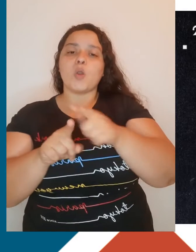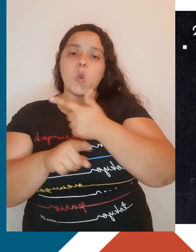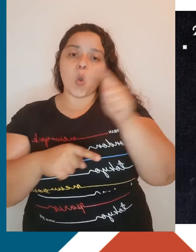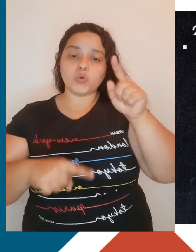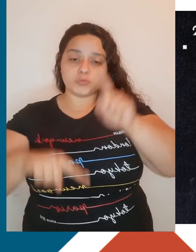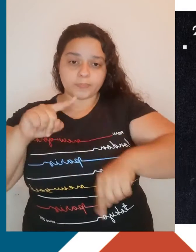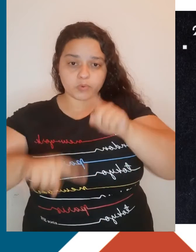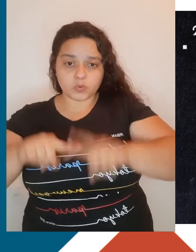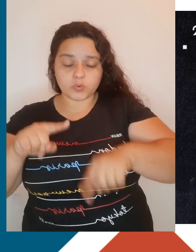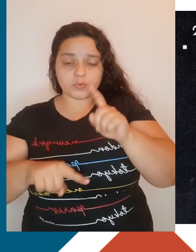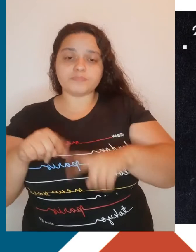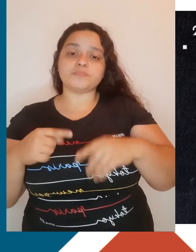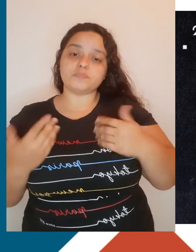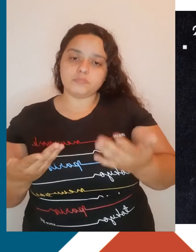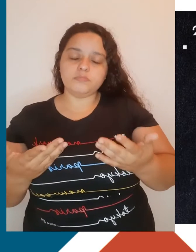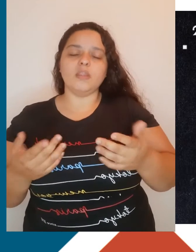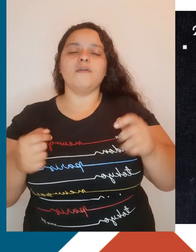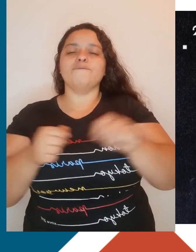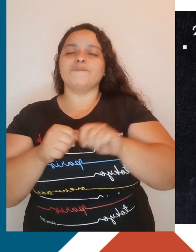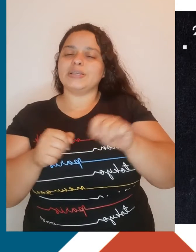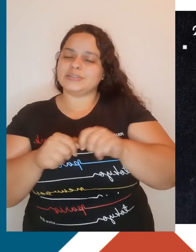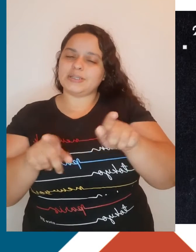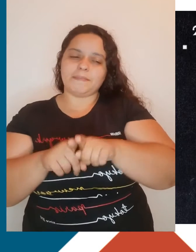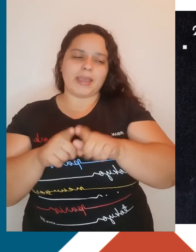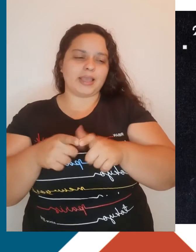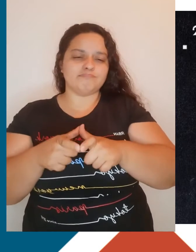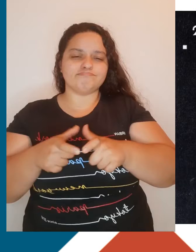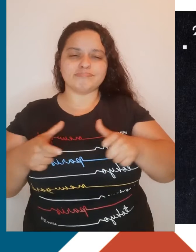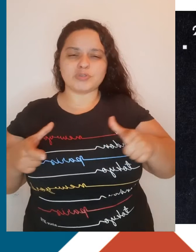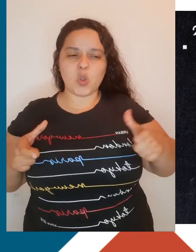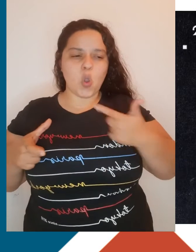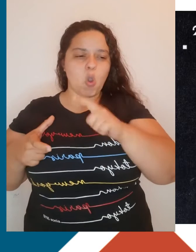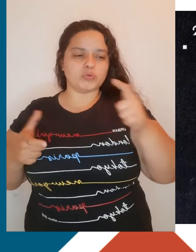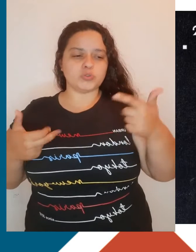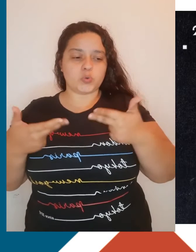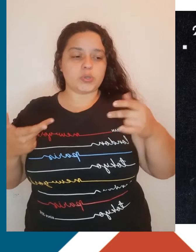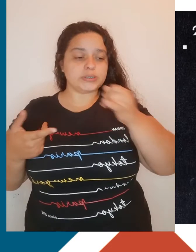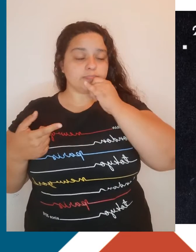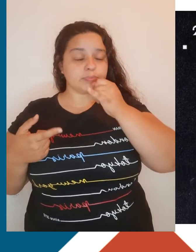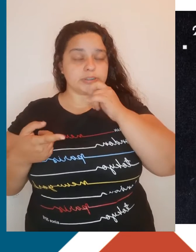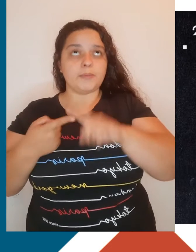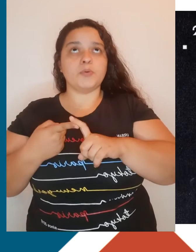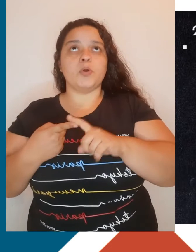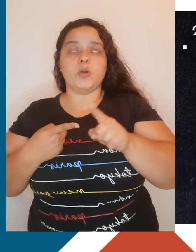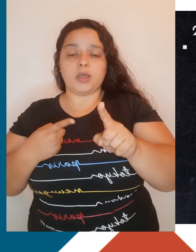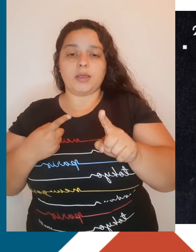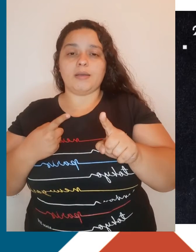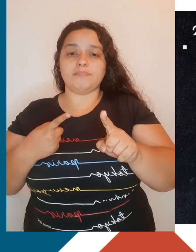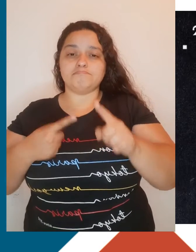por sua vez, fizeram crescer outras linhas de produção. A máquina-vapor exigia uma produção maior